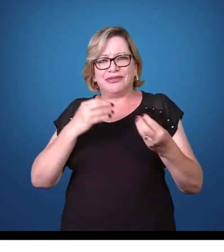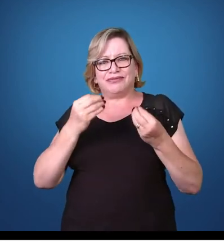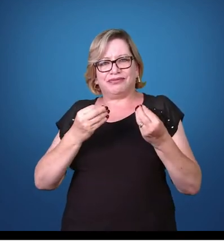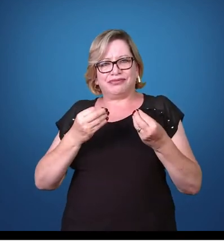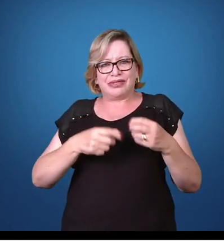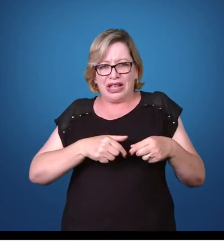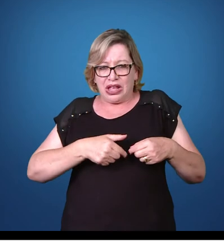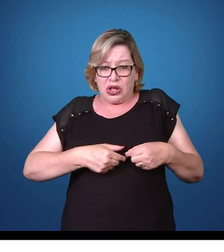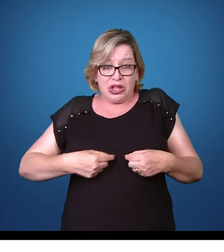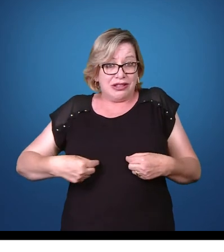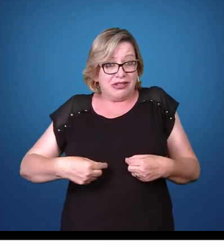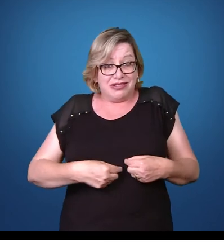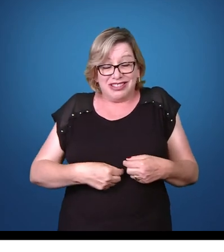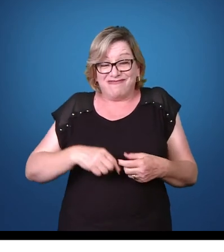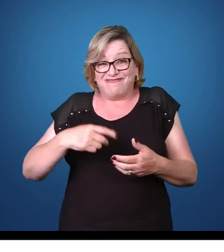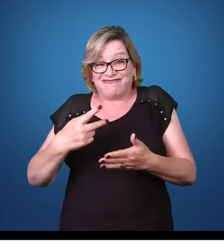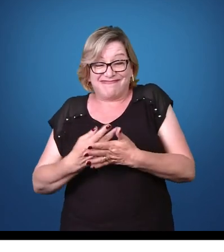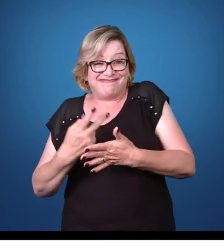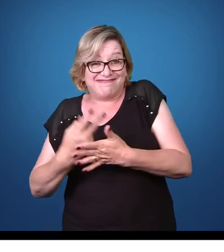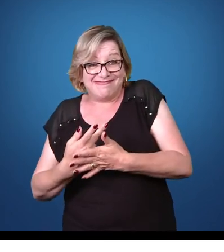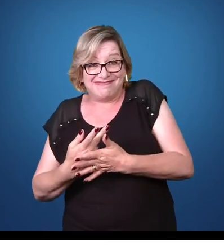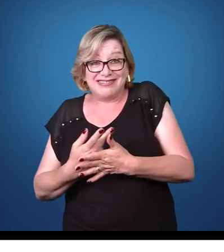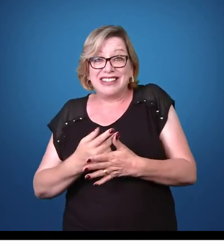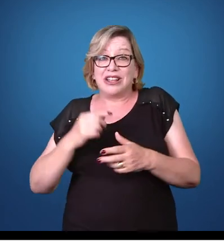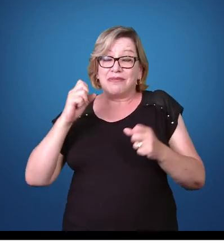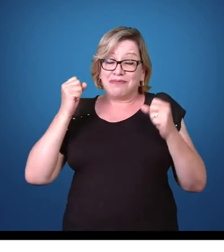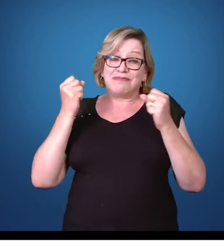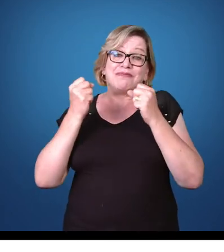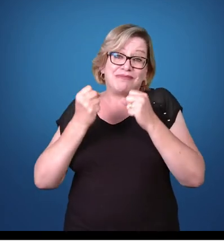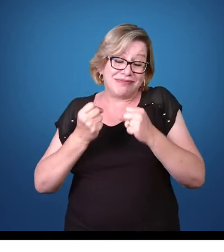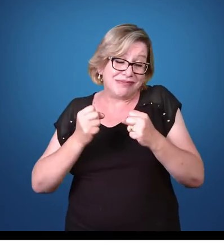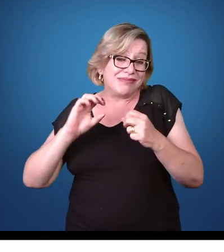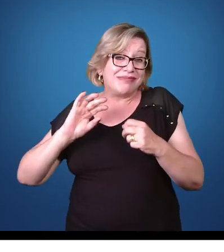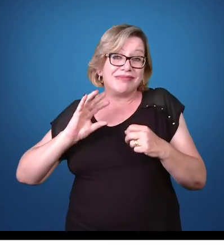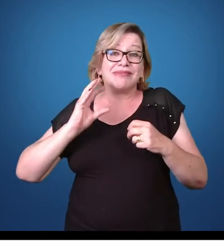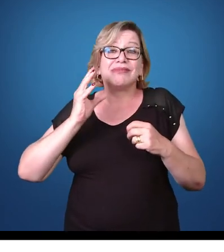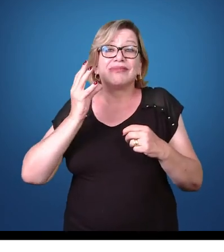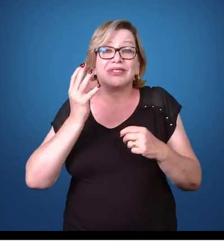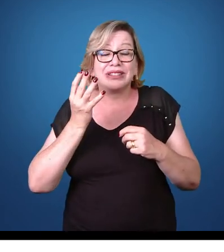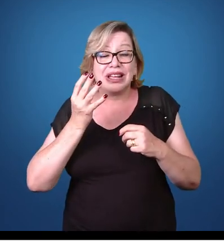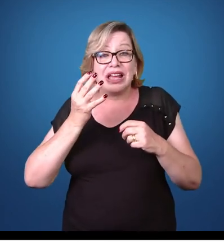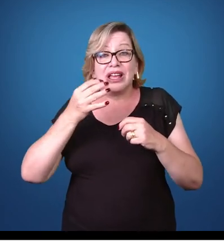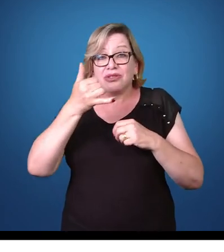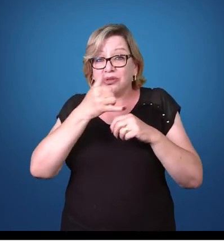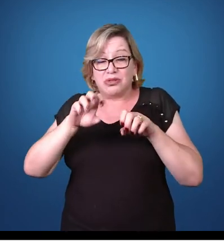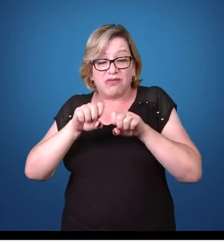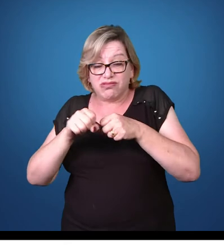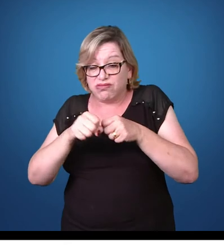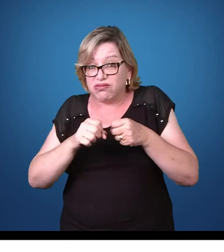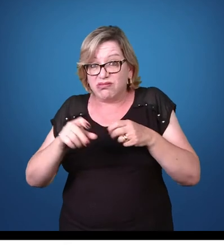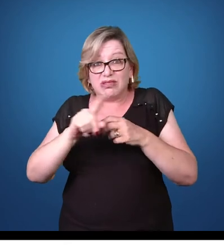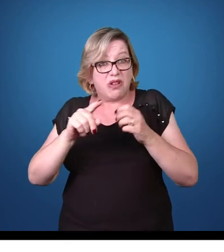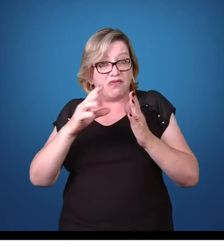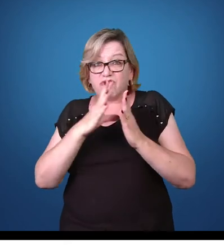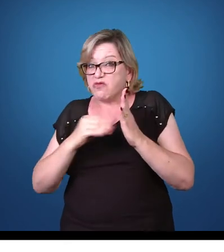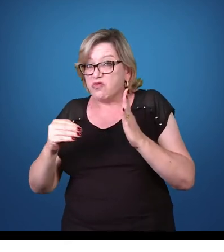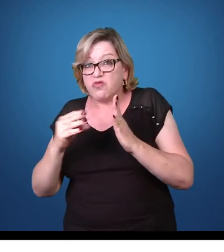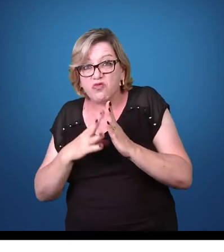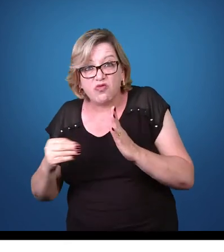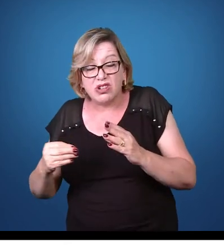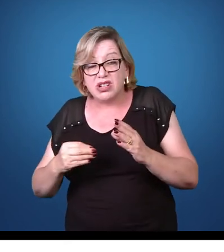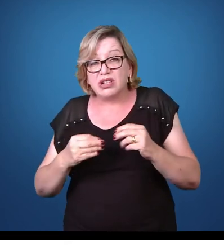funcionando adequadamente, essa gordura não é quebrada, não é absorvida muitas vezes e